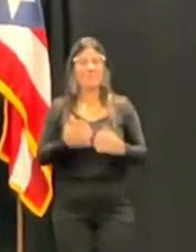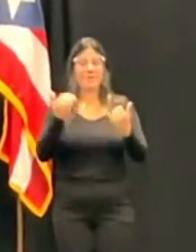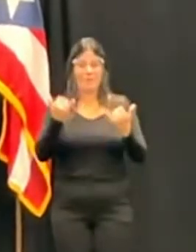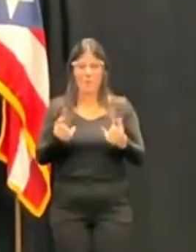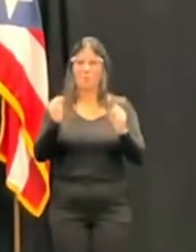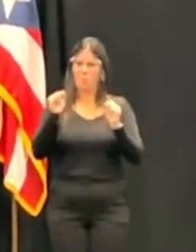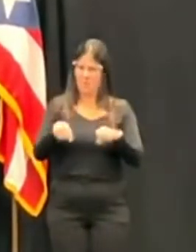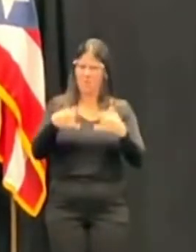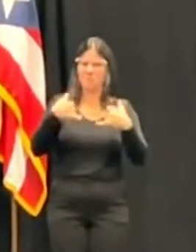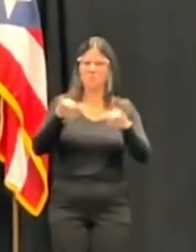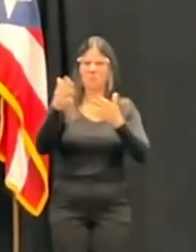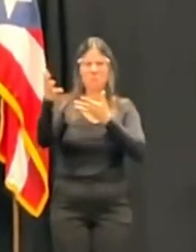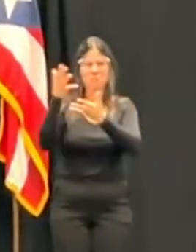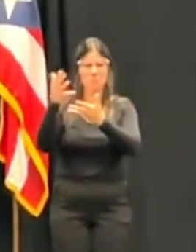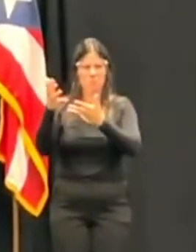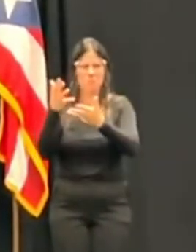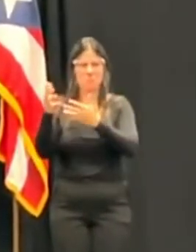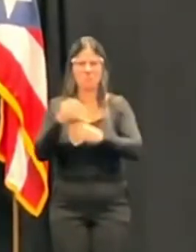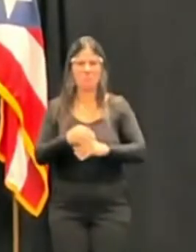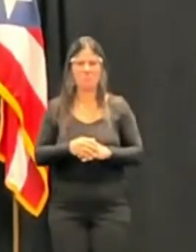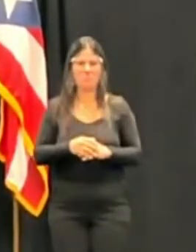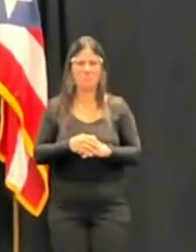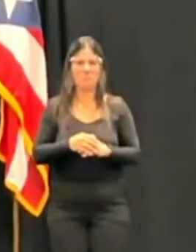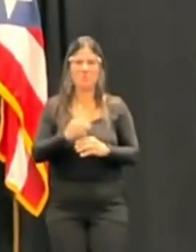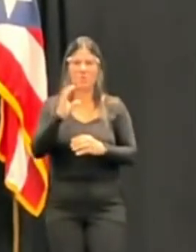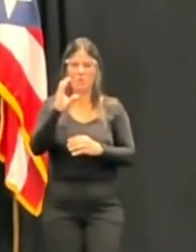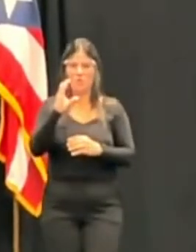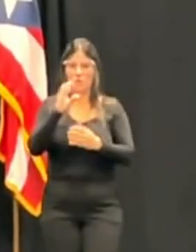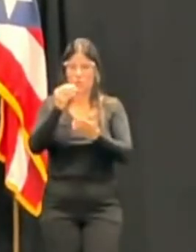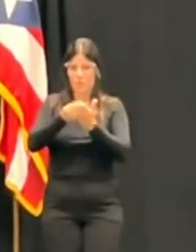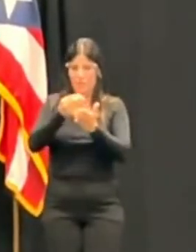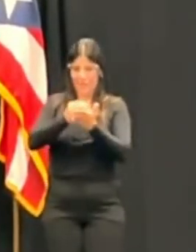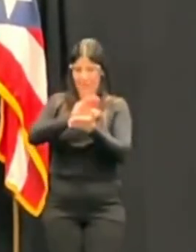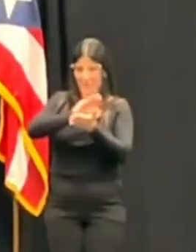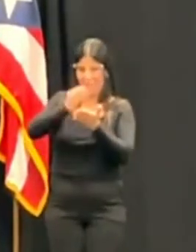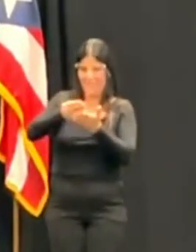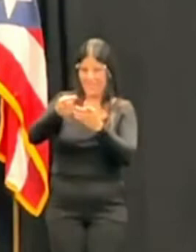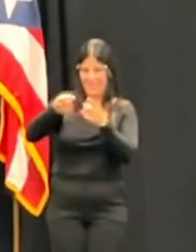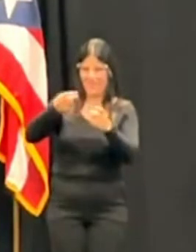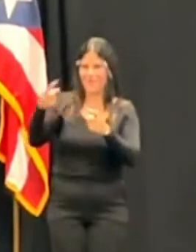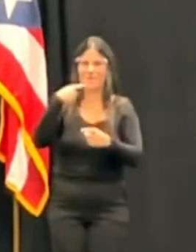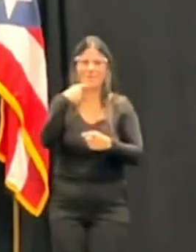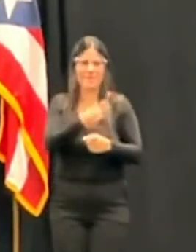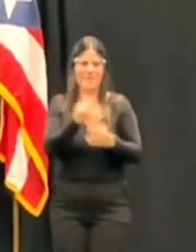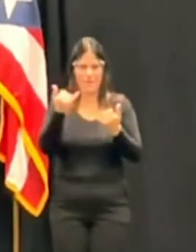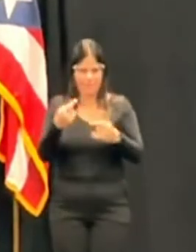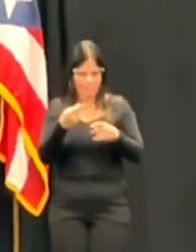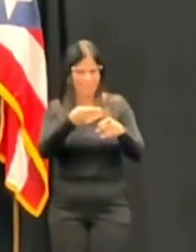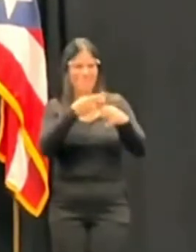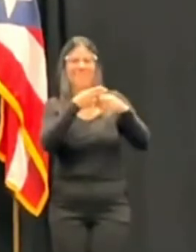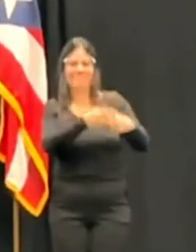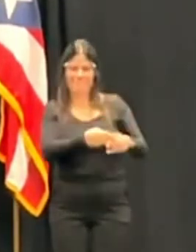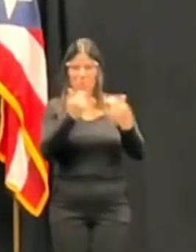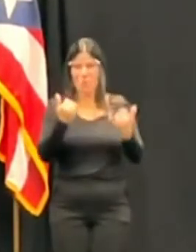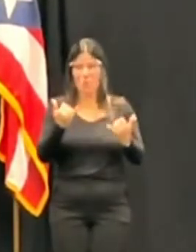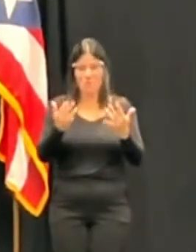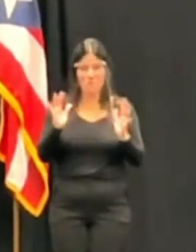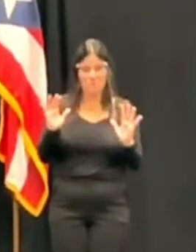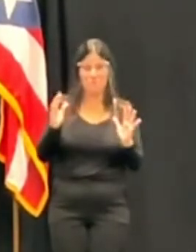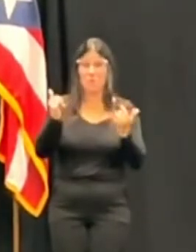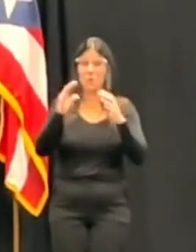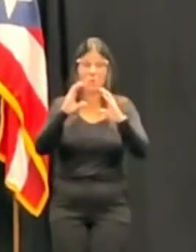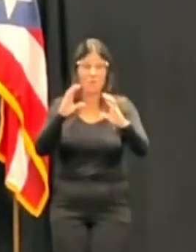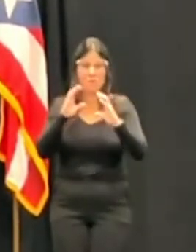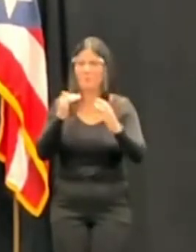Maldivieso para expresarle que se iba a hacer la designación en la mañana de hoy. Así que respondiendo directamente si tuvimos esa comunicación y le